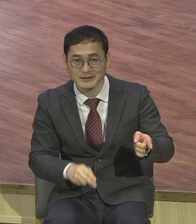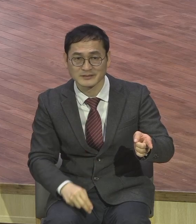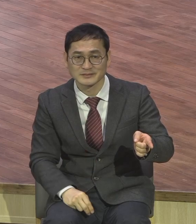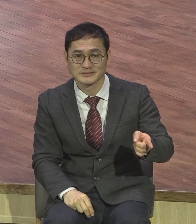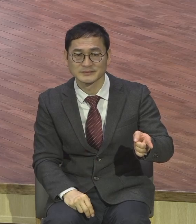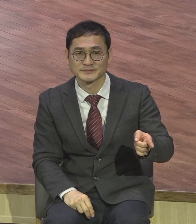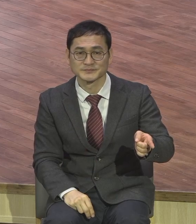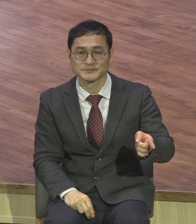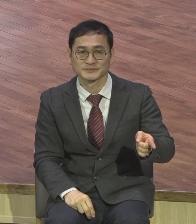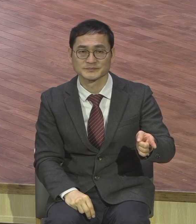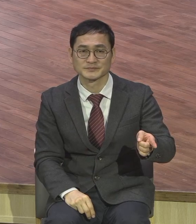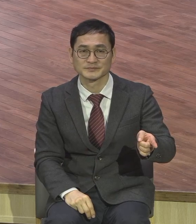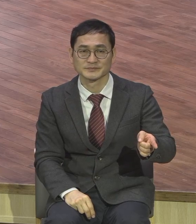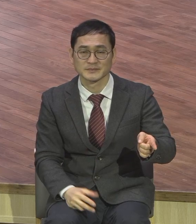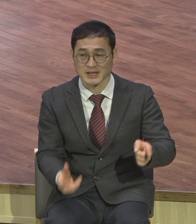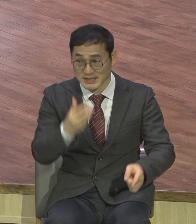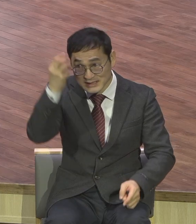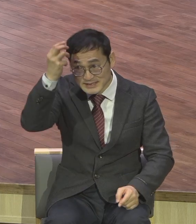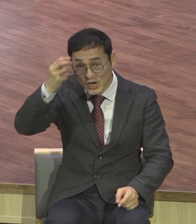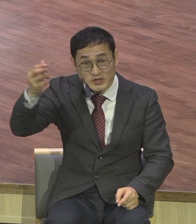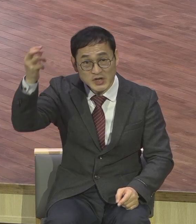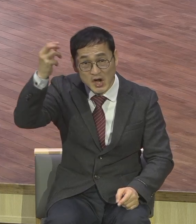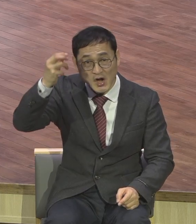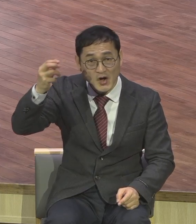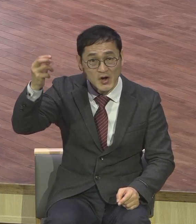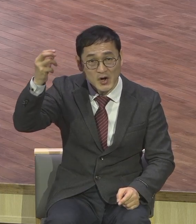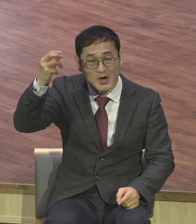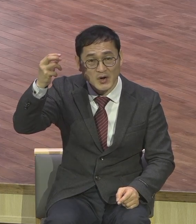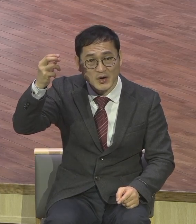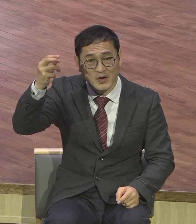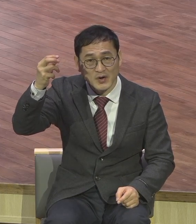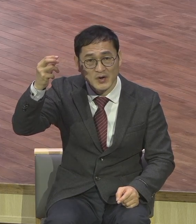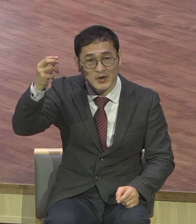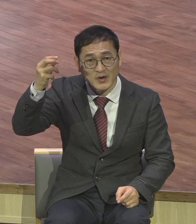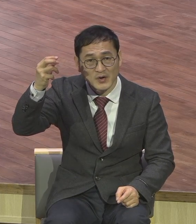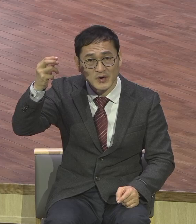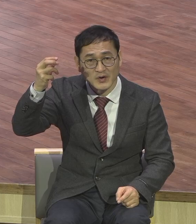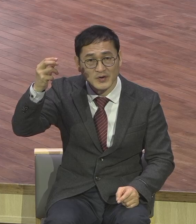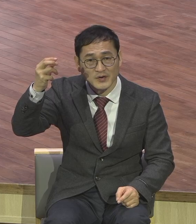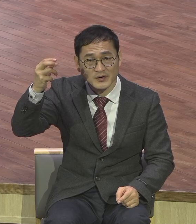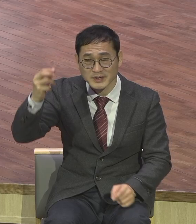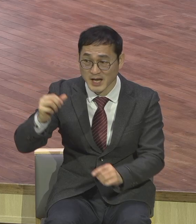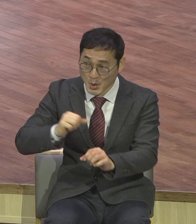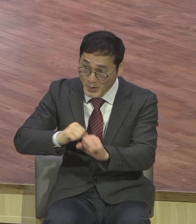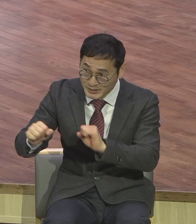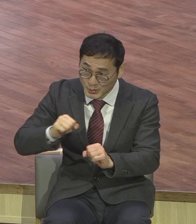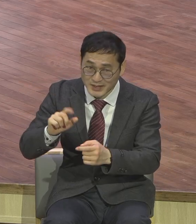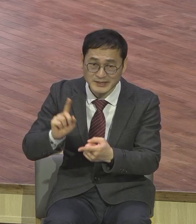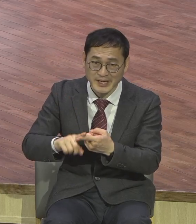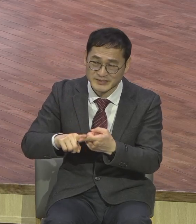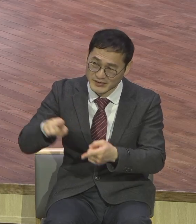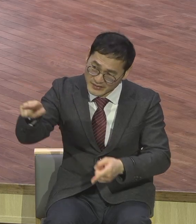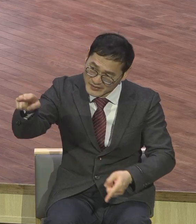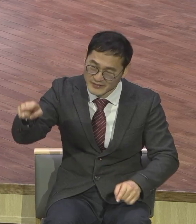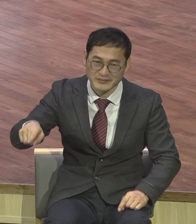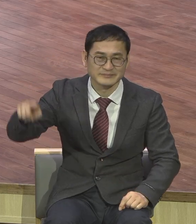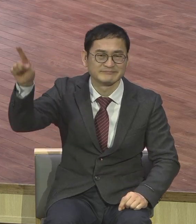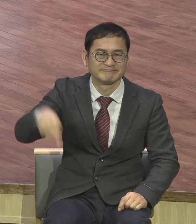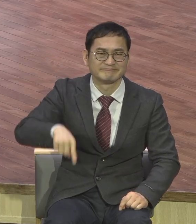존재와 사역을 부정하는 겁니다 이게 말이 지금 예수님 하느님을 간섭했다